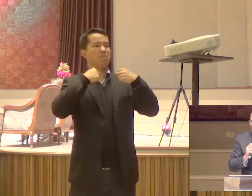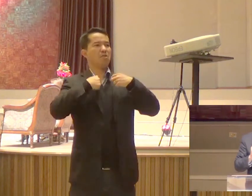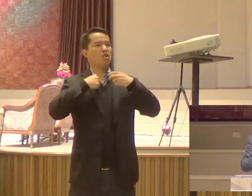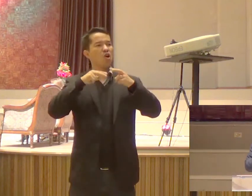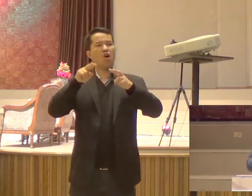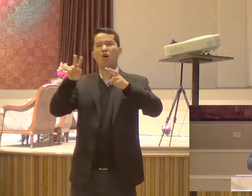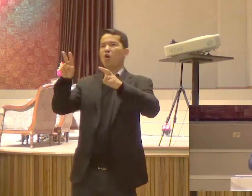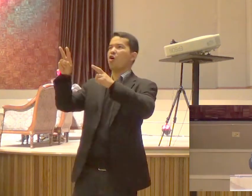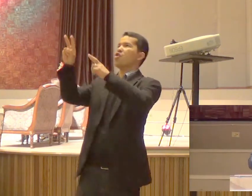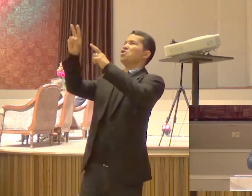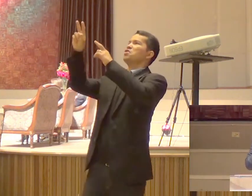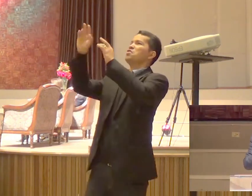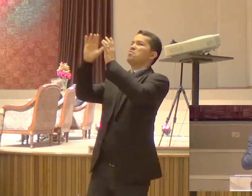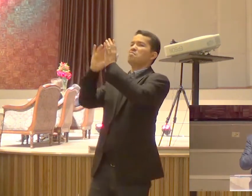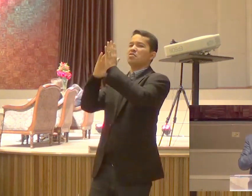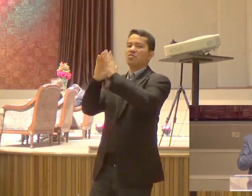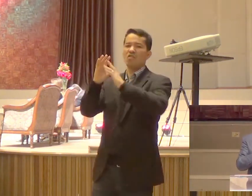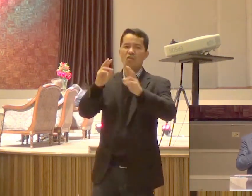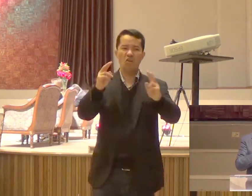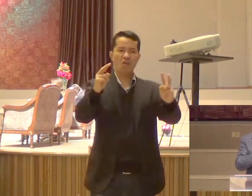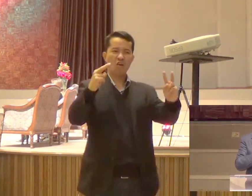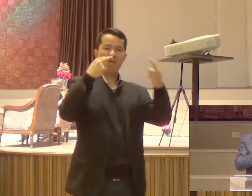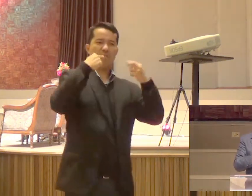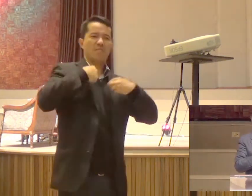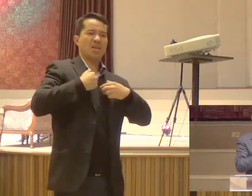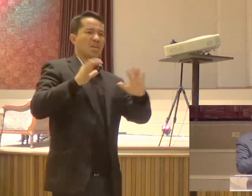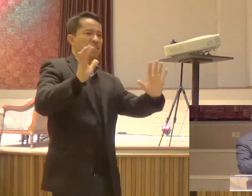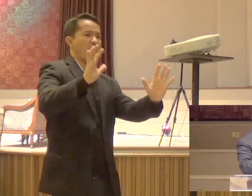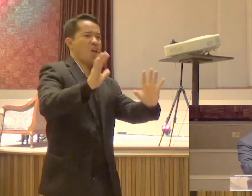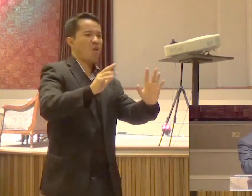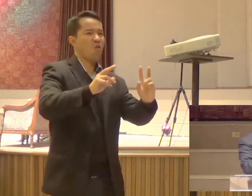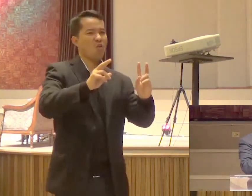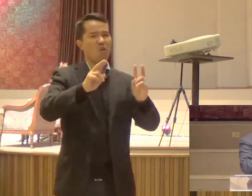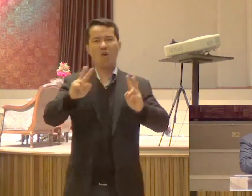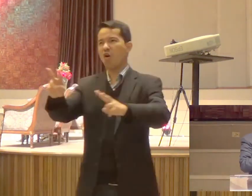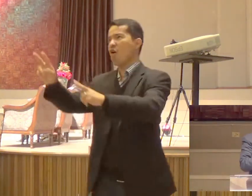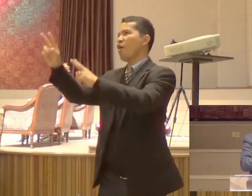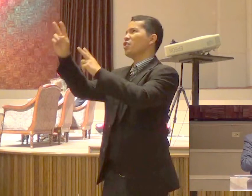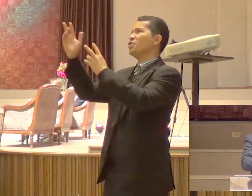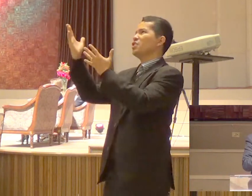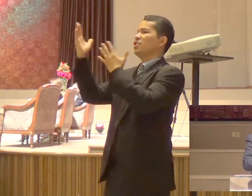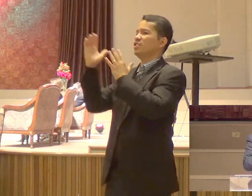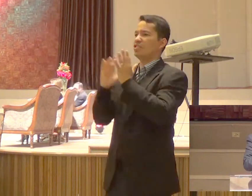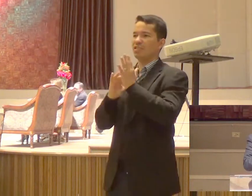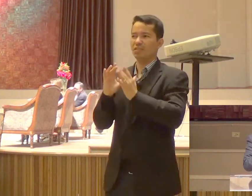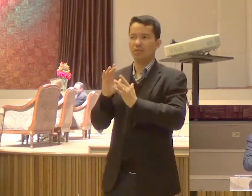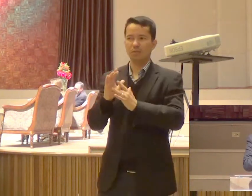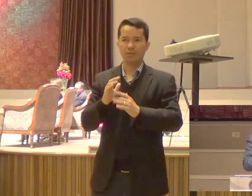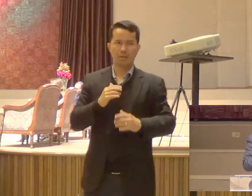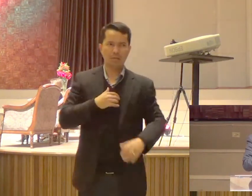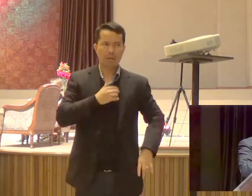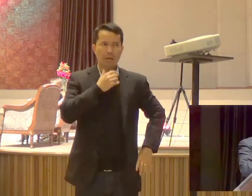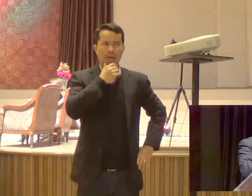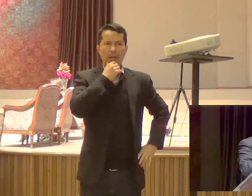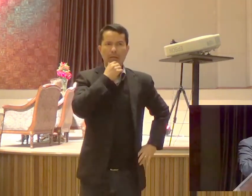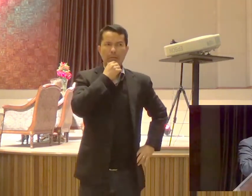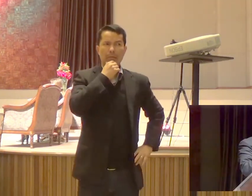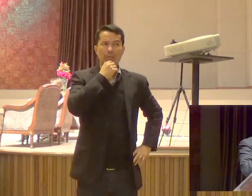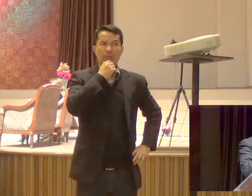fala? Não olhe para mim Querido irmão Olhe para Cristo E a pessoa diz Onde é que está Jesus? Como é que eu olho para